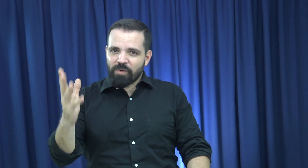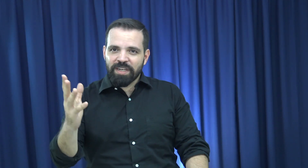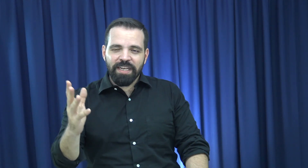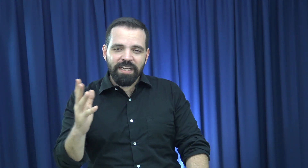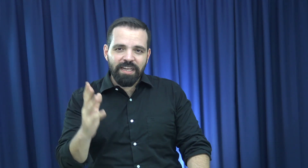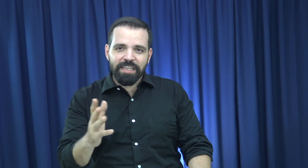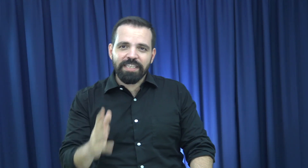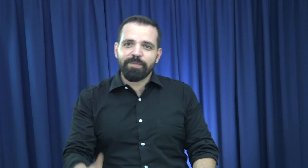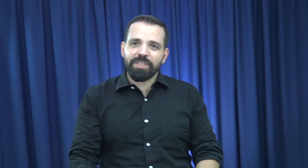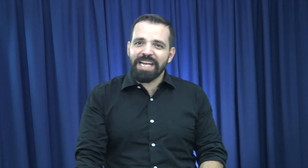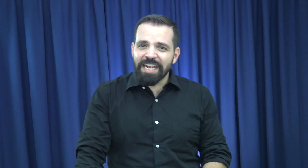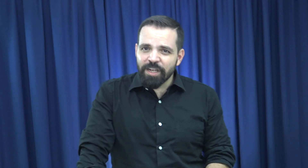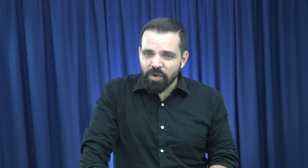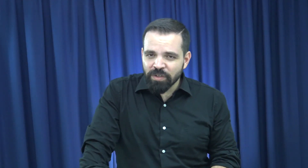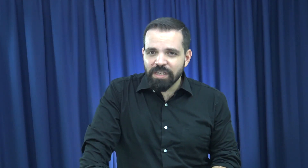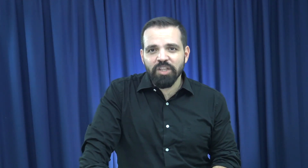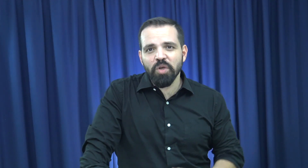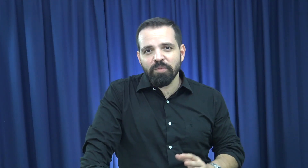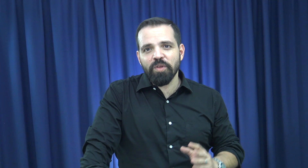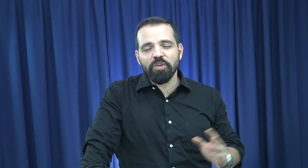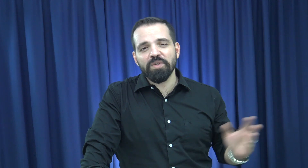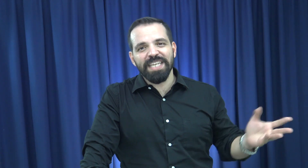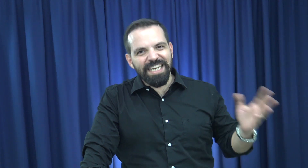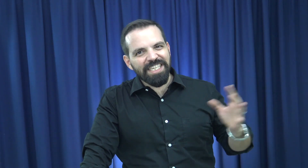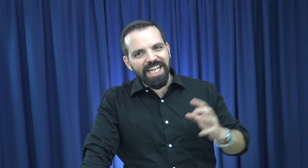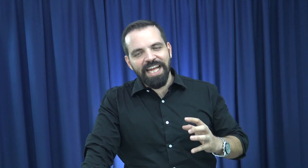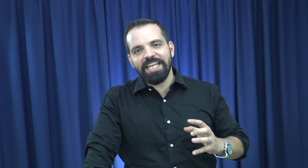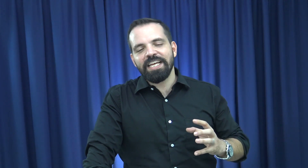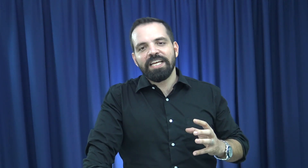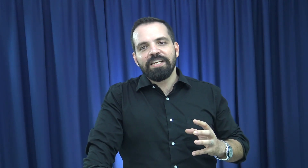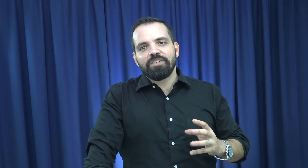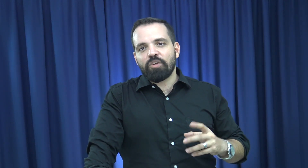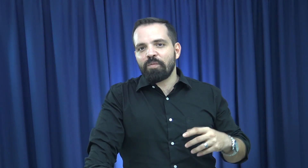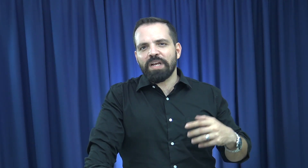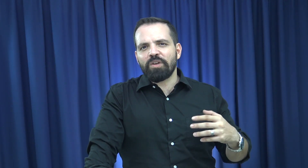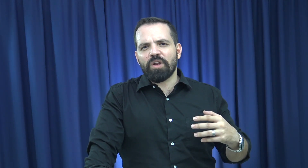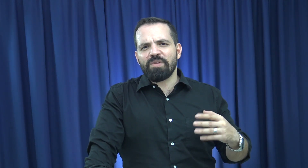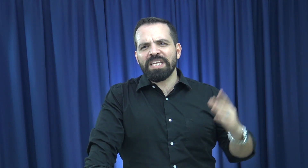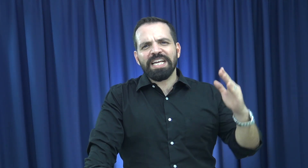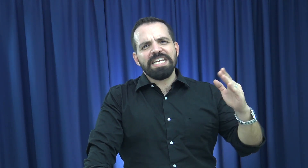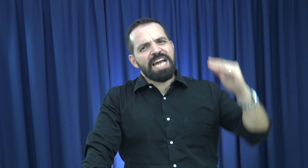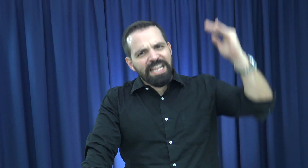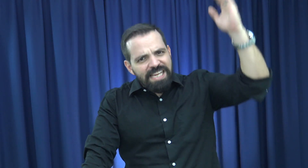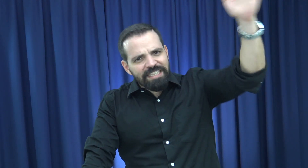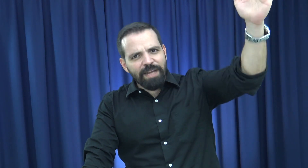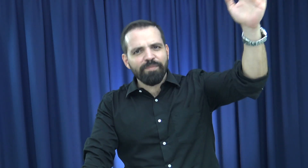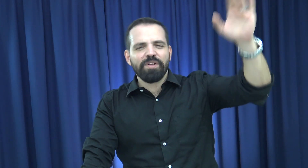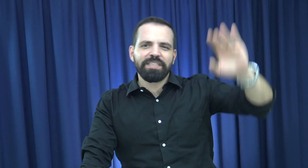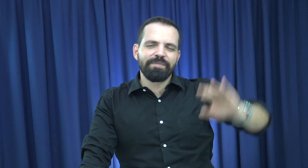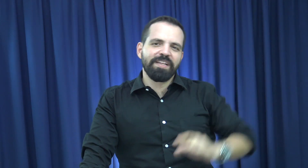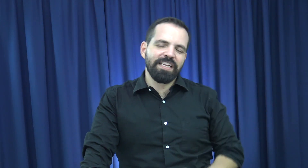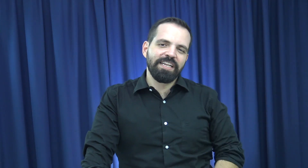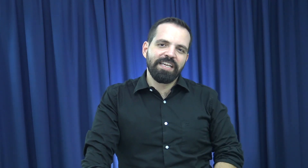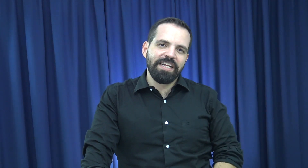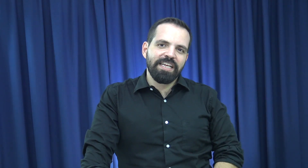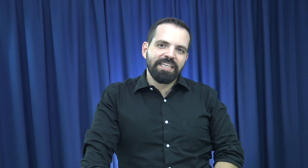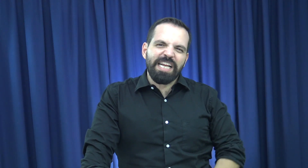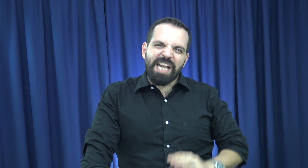recuerdan, el Altísimo es el Elión y el Todopoderoso es el Shaddai. Son nombres que nos recuerdan que nadie está por encima de él, que